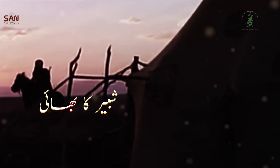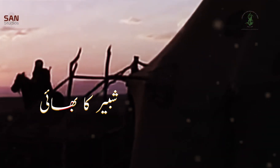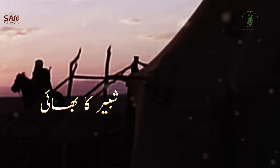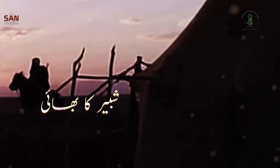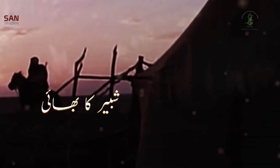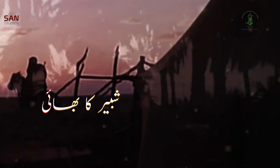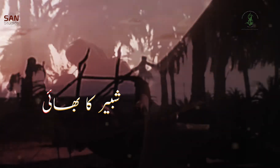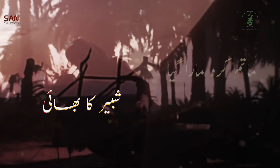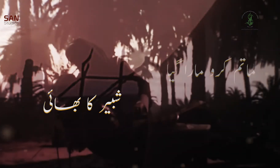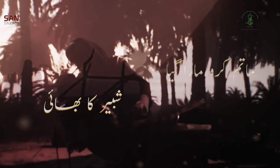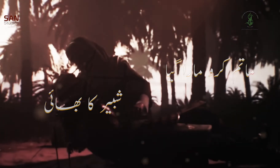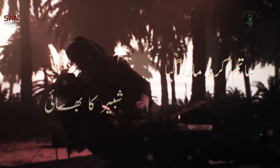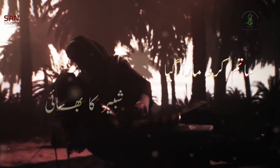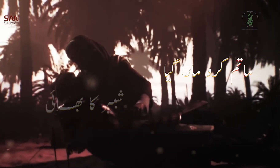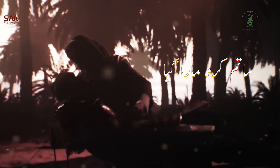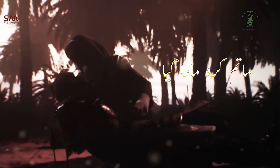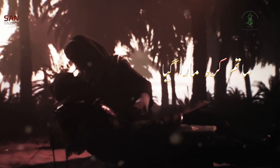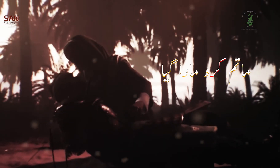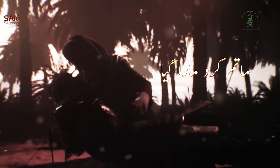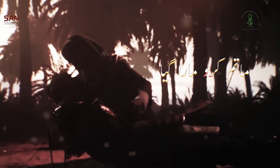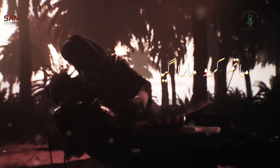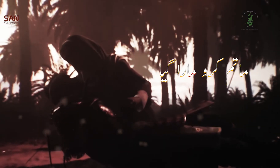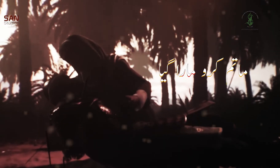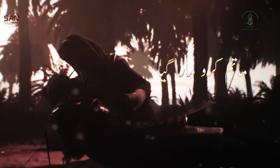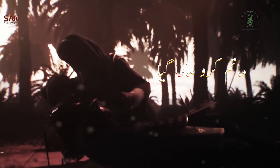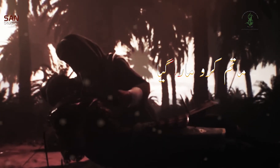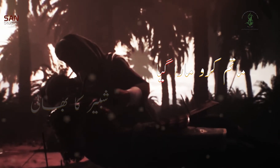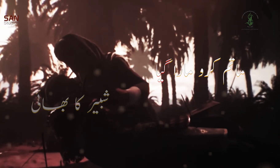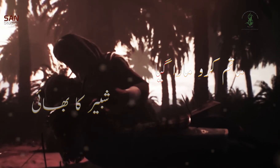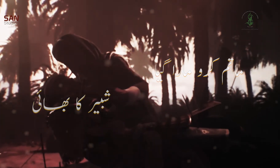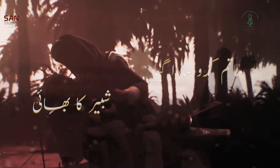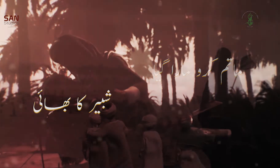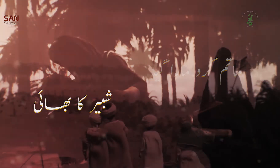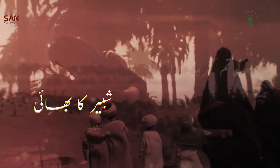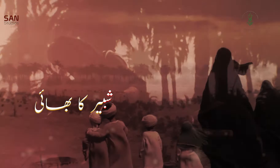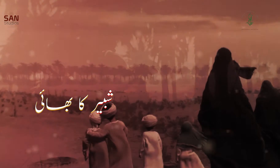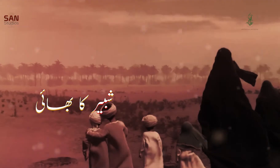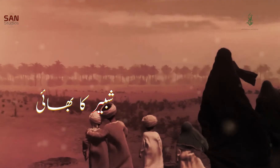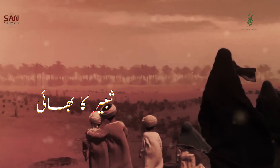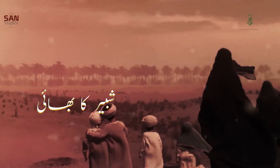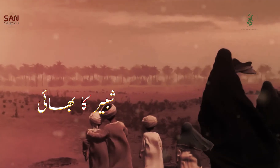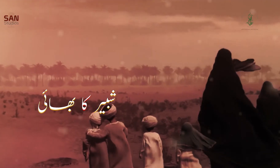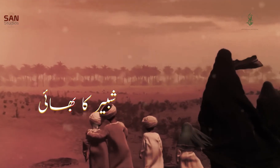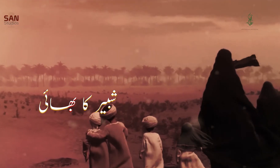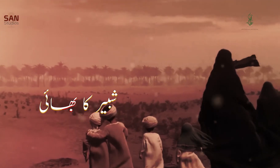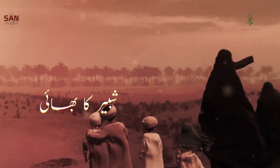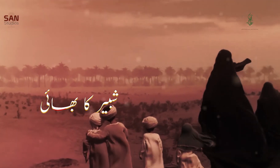بھائی اب ماتم کرو مارا گیا شبیر